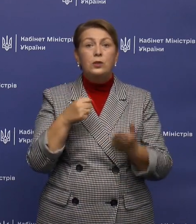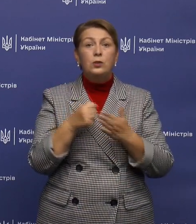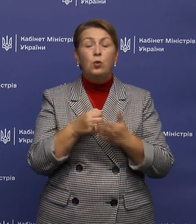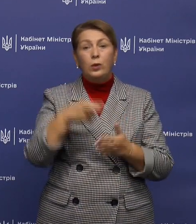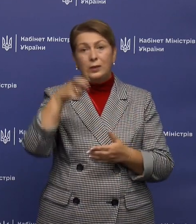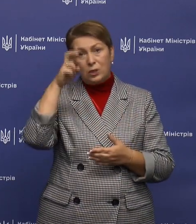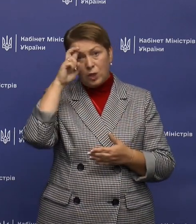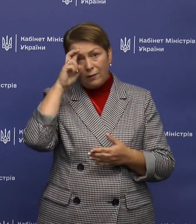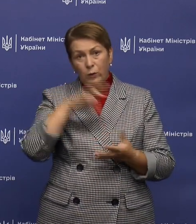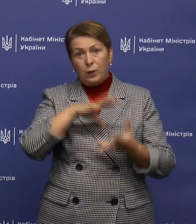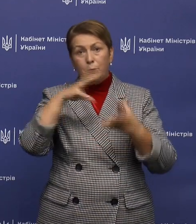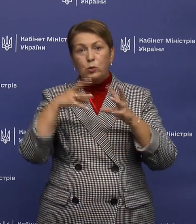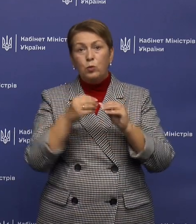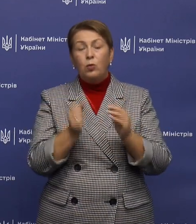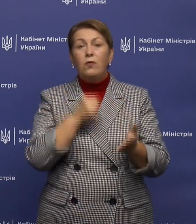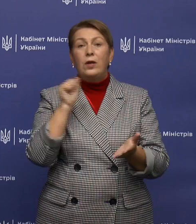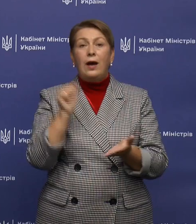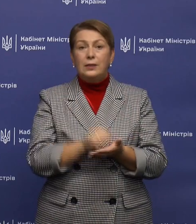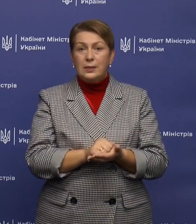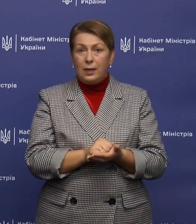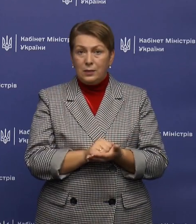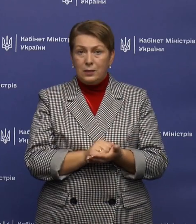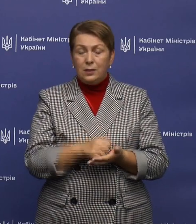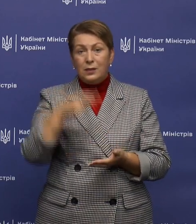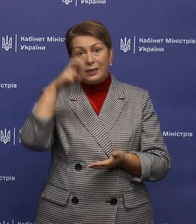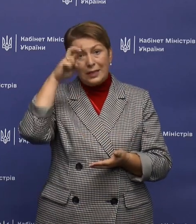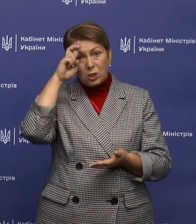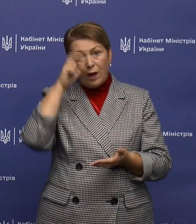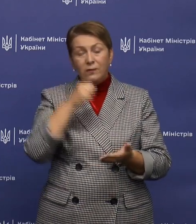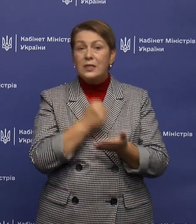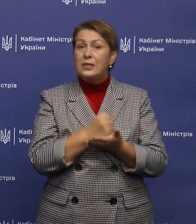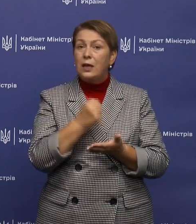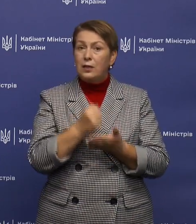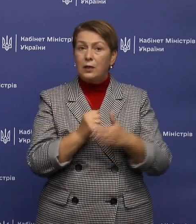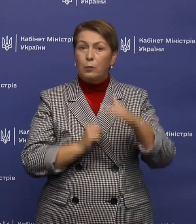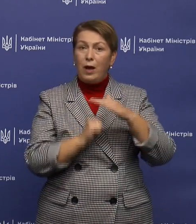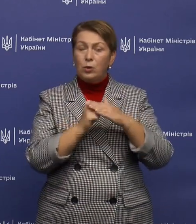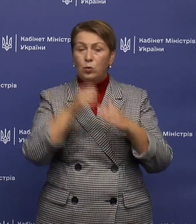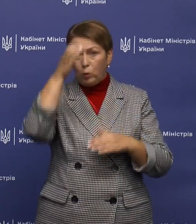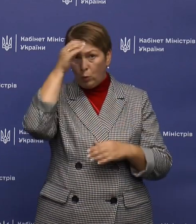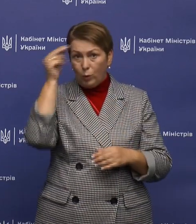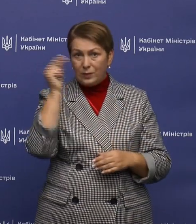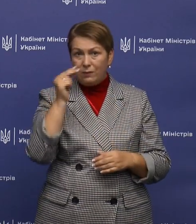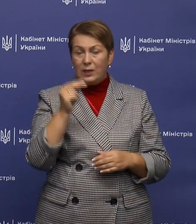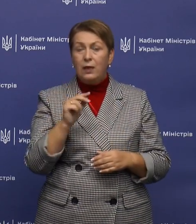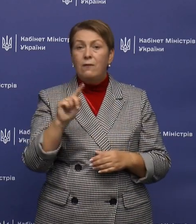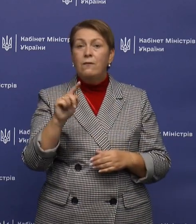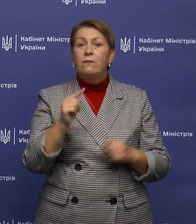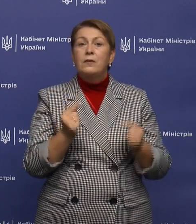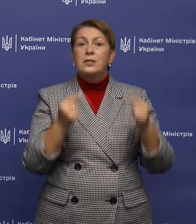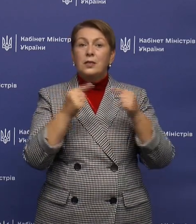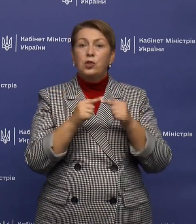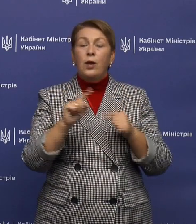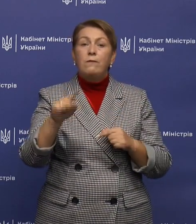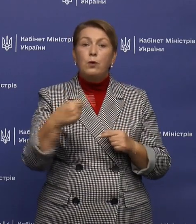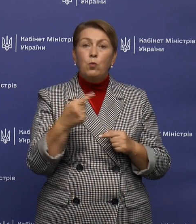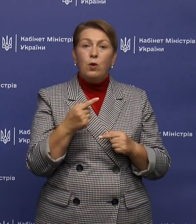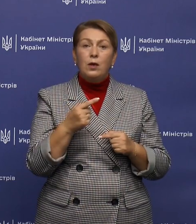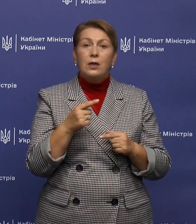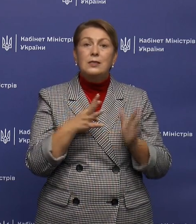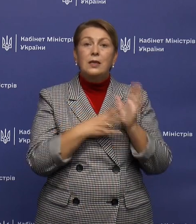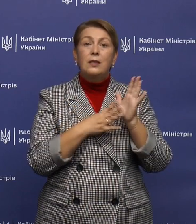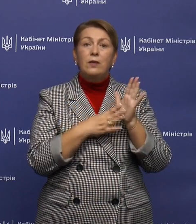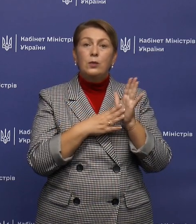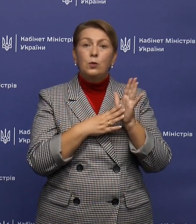атестації. Державний стандарт базової освіти визначає вимоги до результатів навчання за дев